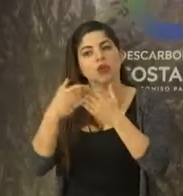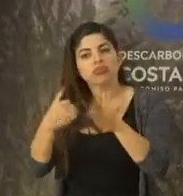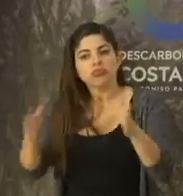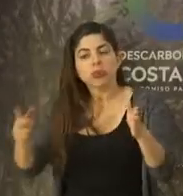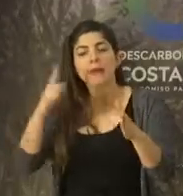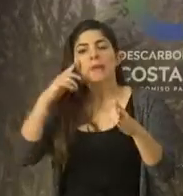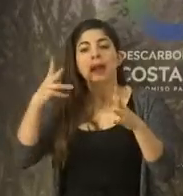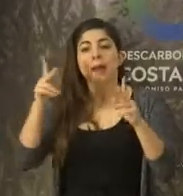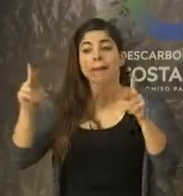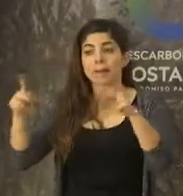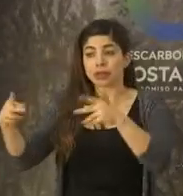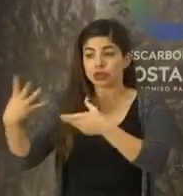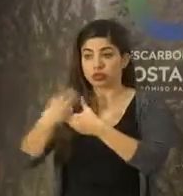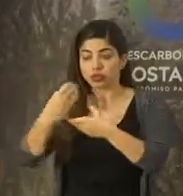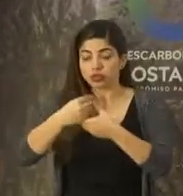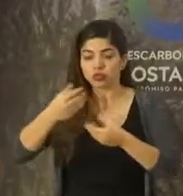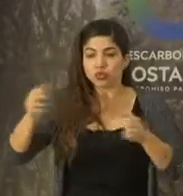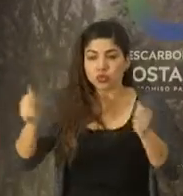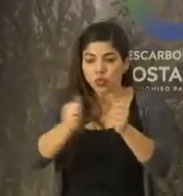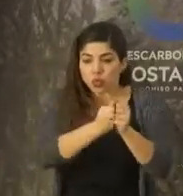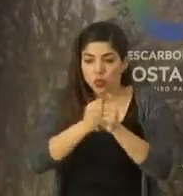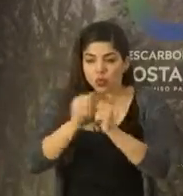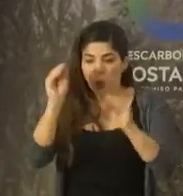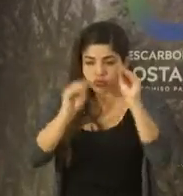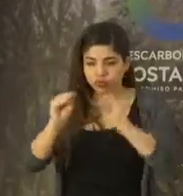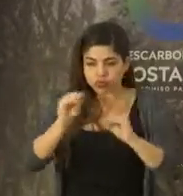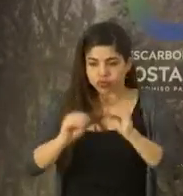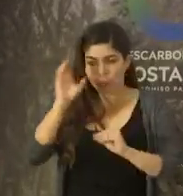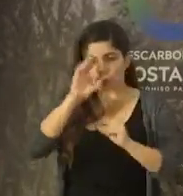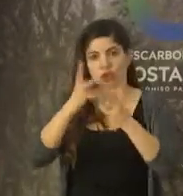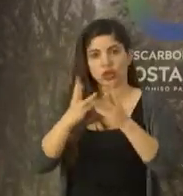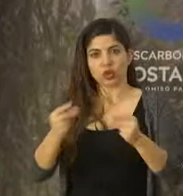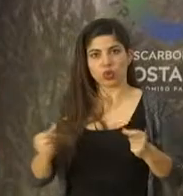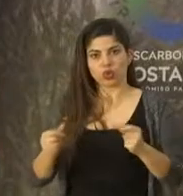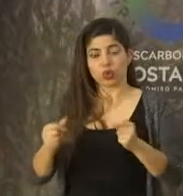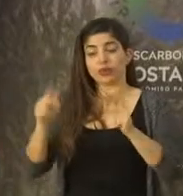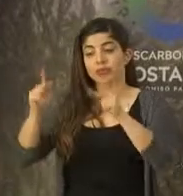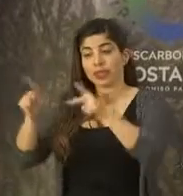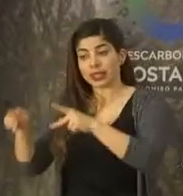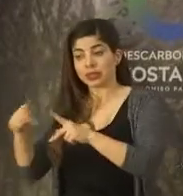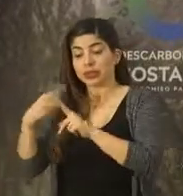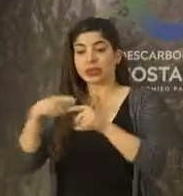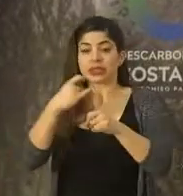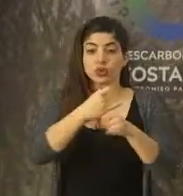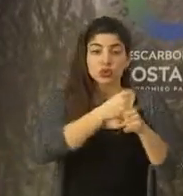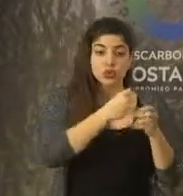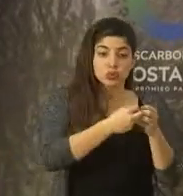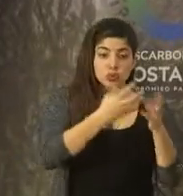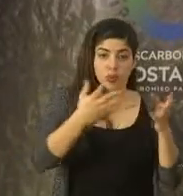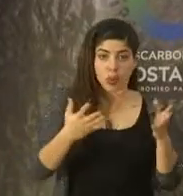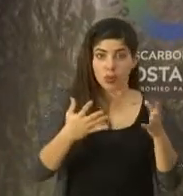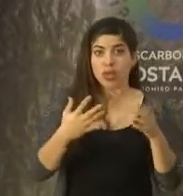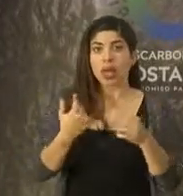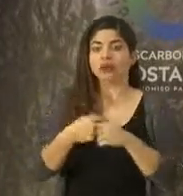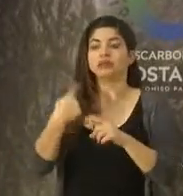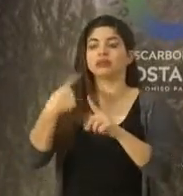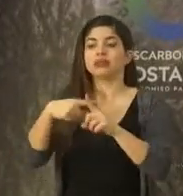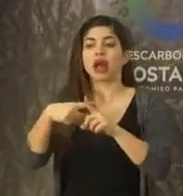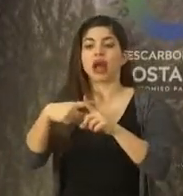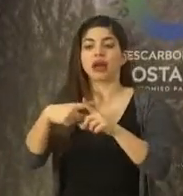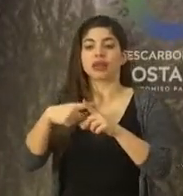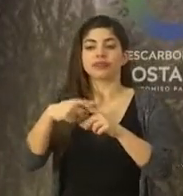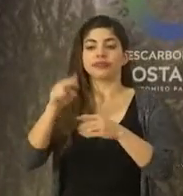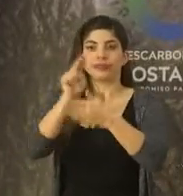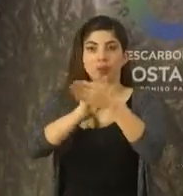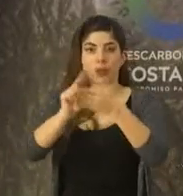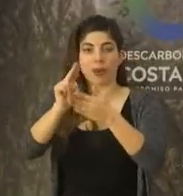-construcción de las soluciones de manera conjunta entre la sociedad civil, las instituciones públicas, entes a la